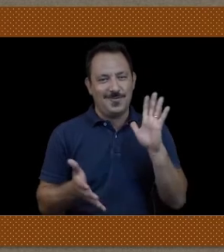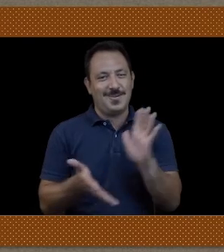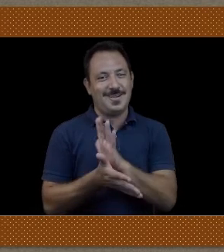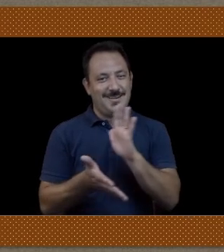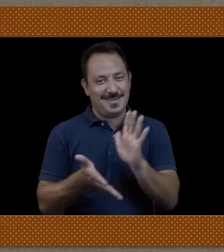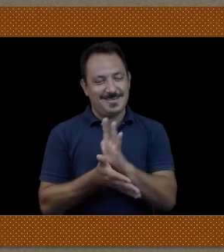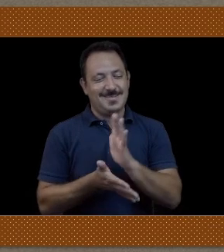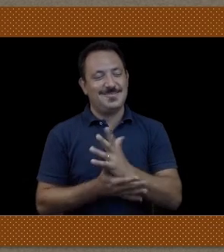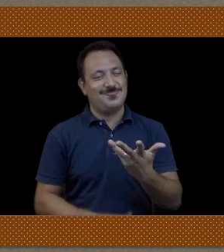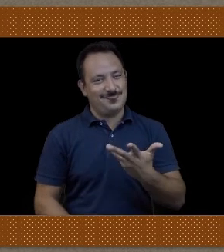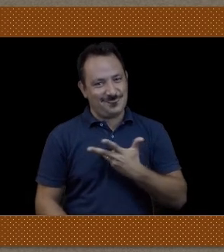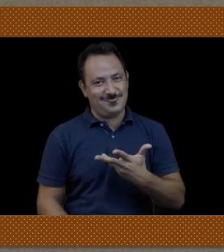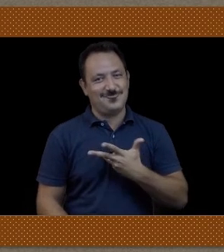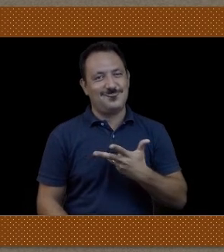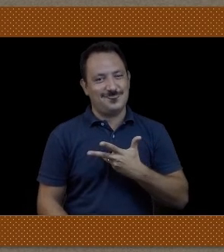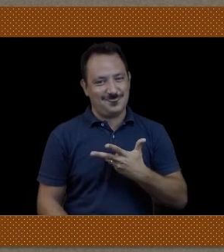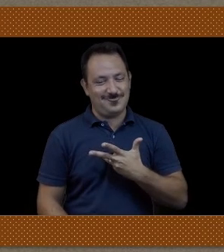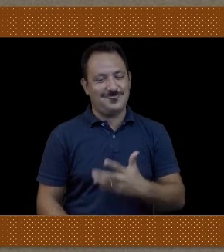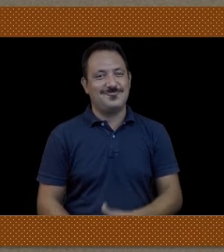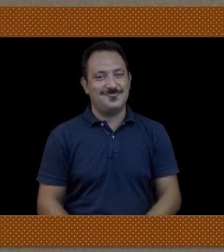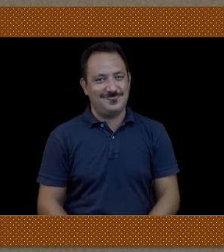Ci sarà una festa!